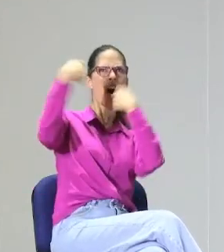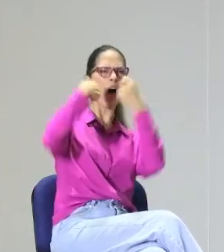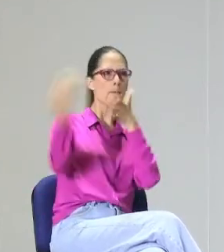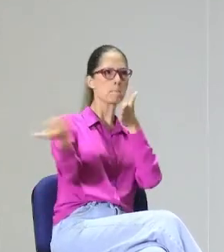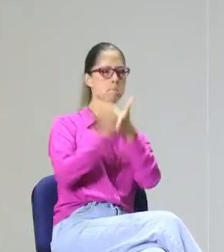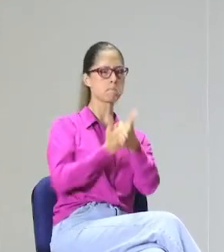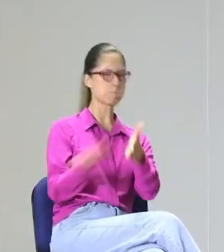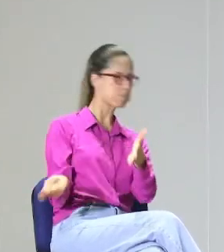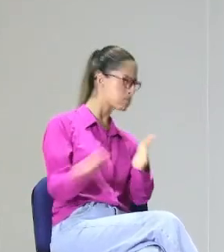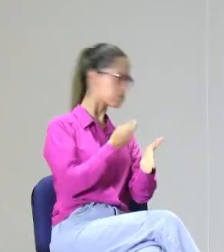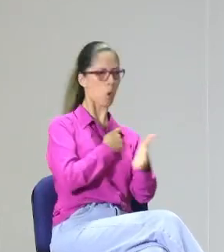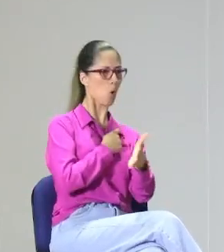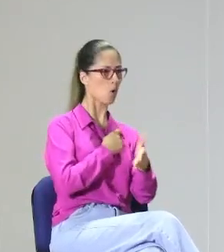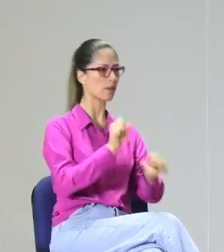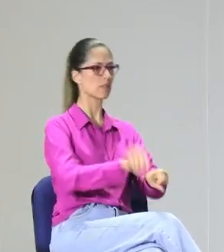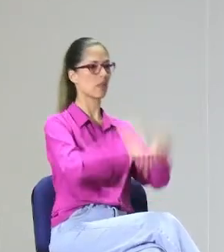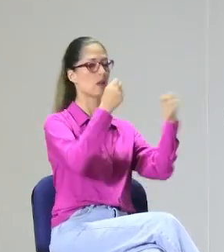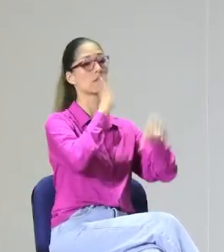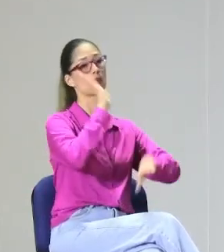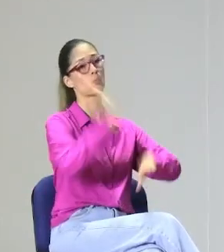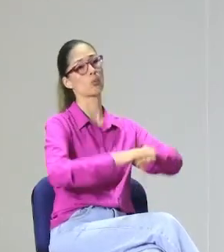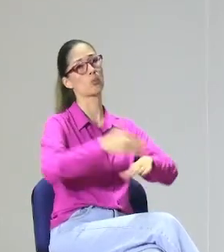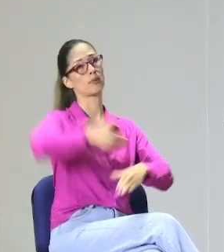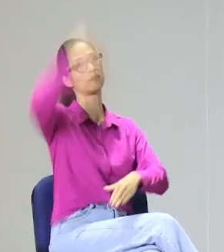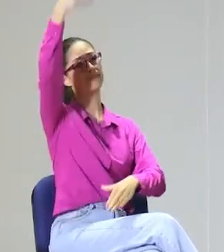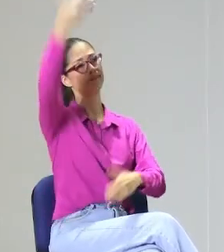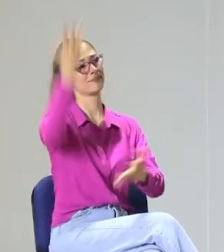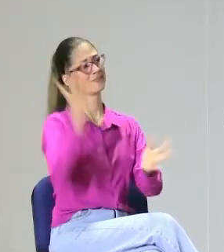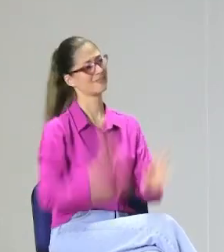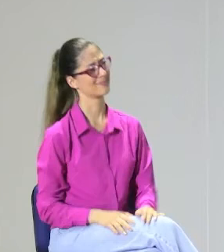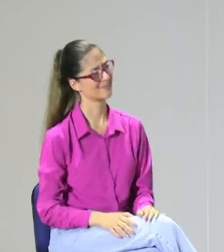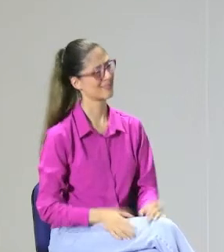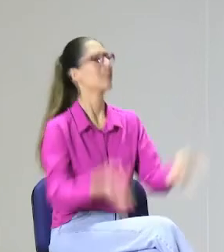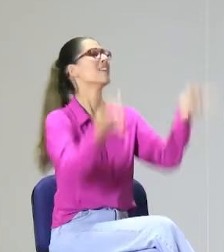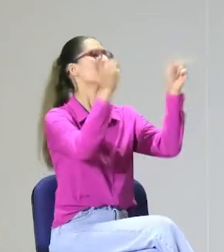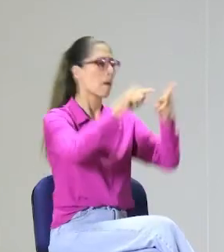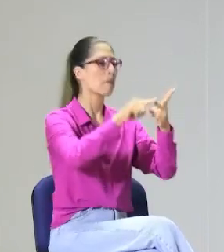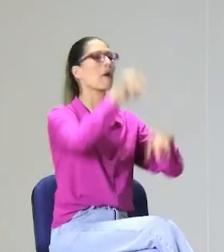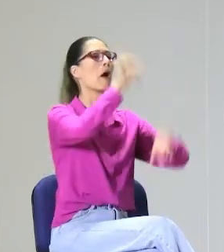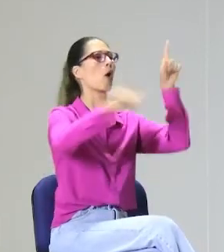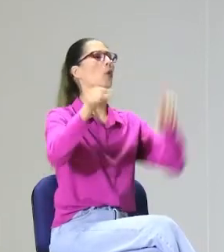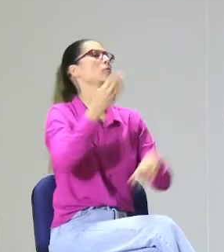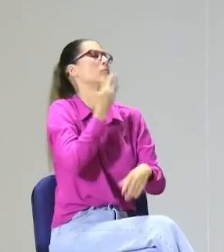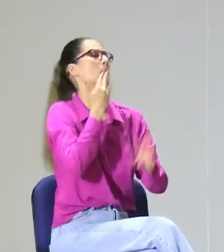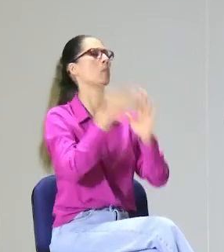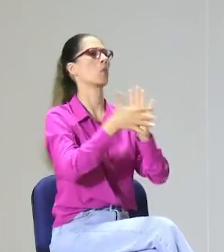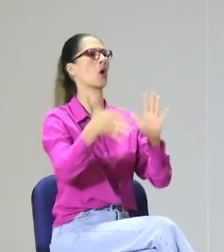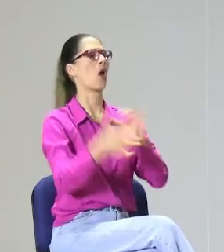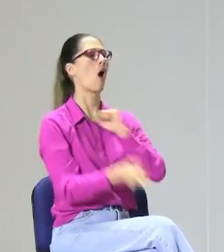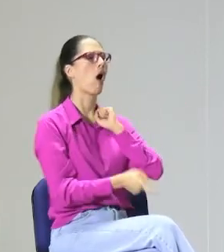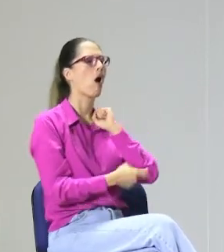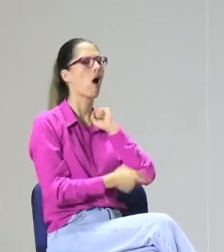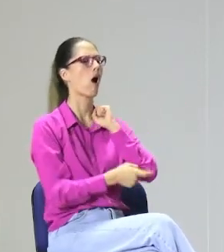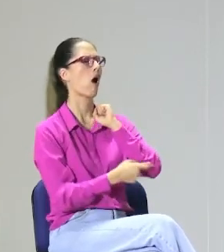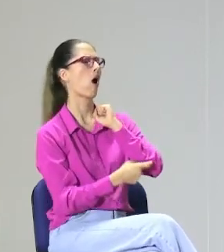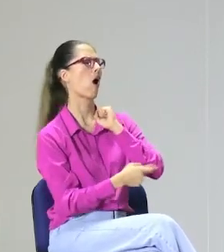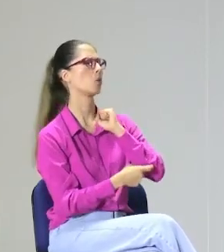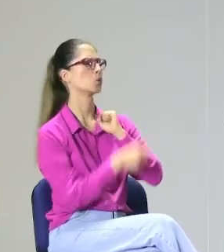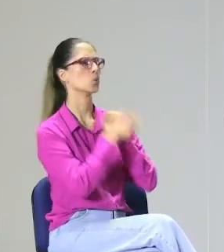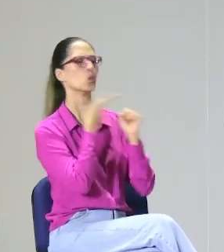identidad, es una vulneración del cuerpo del otro, ¿sí? Y se aprovechan de ellos, se crean